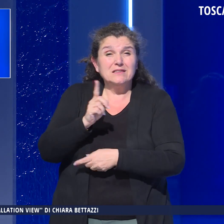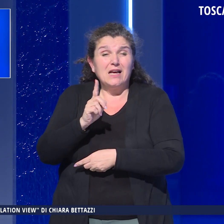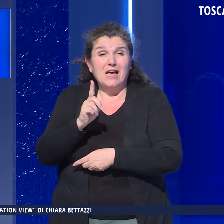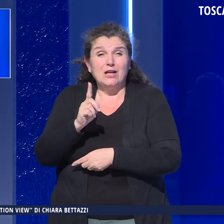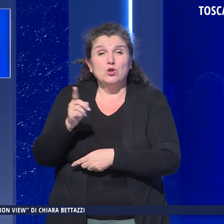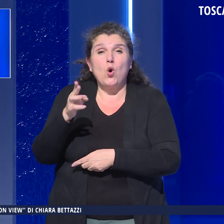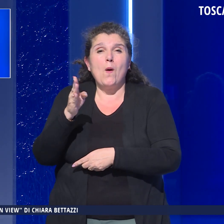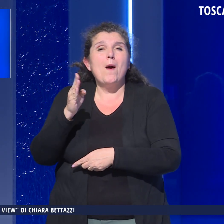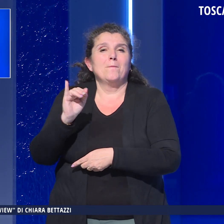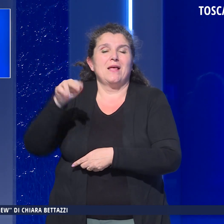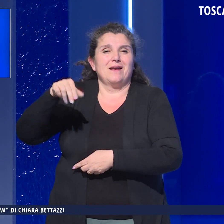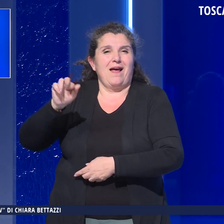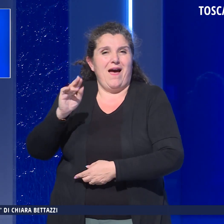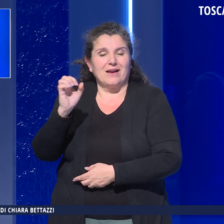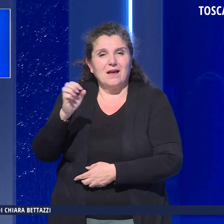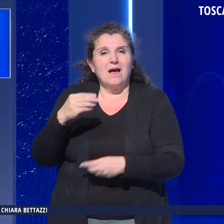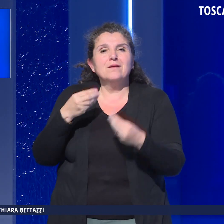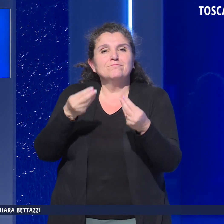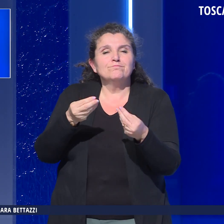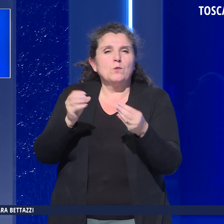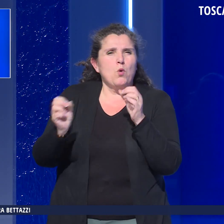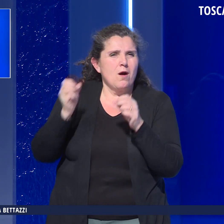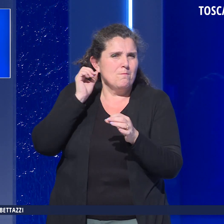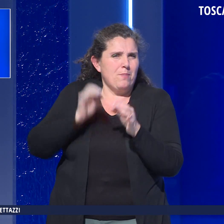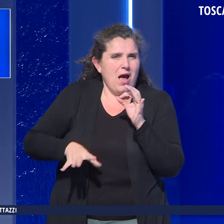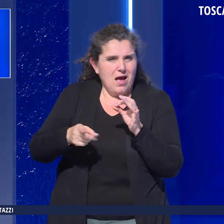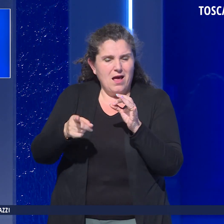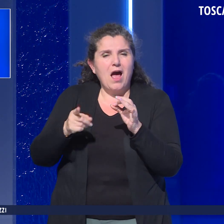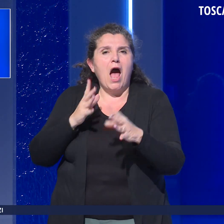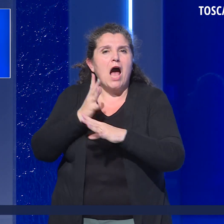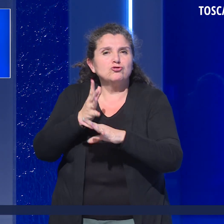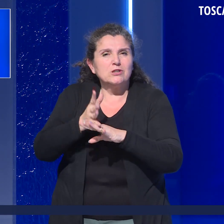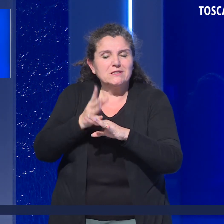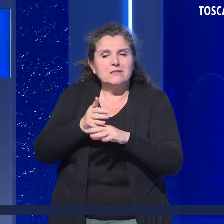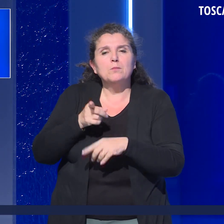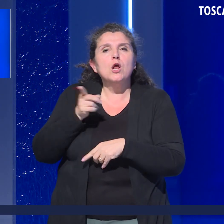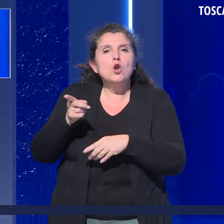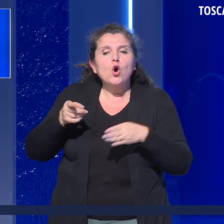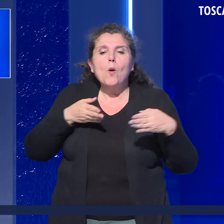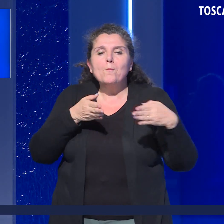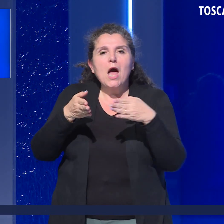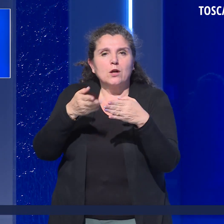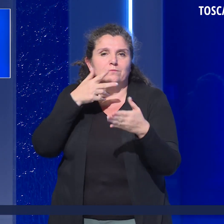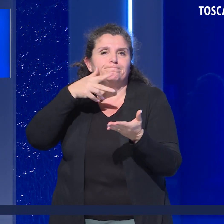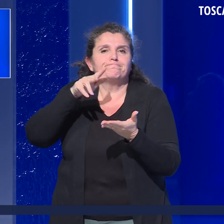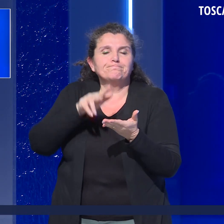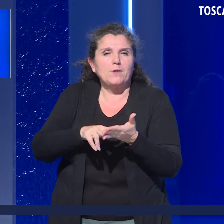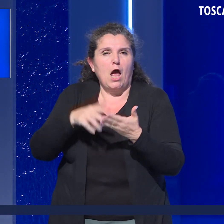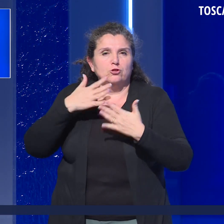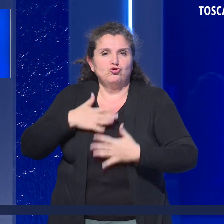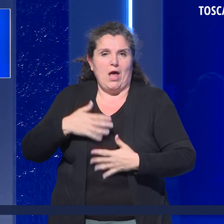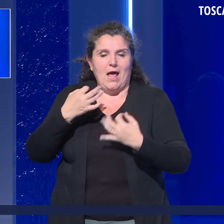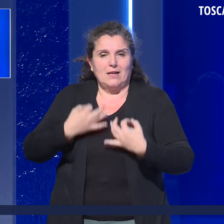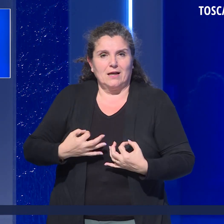binarie rendendo più veloci, snelli e accessibili i loro percorsi di affermazione di genere.